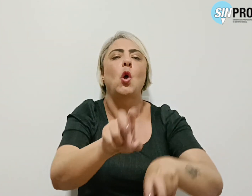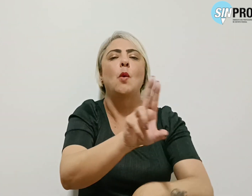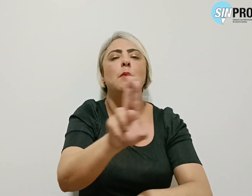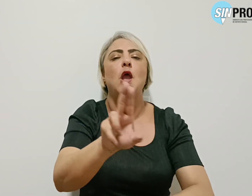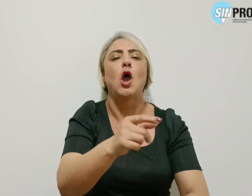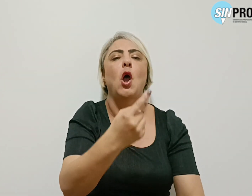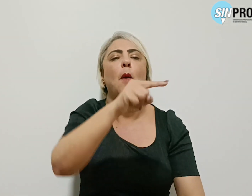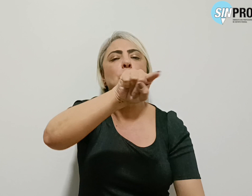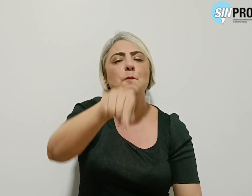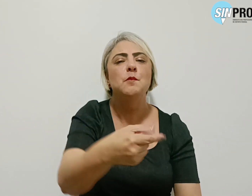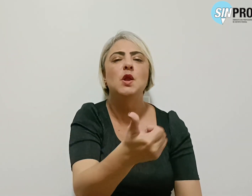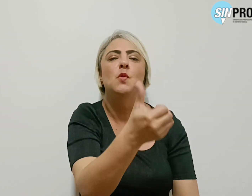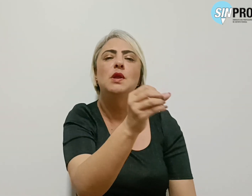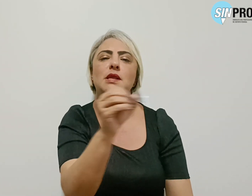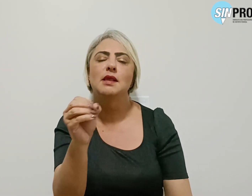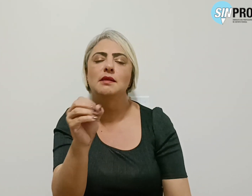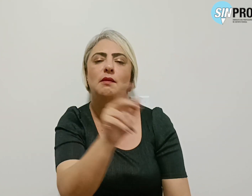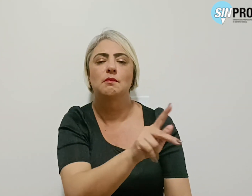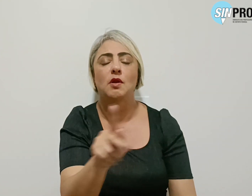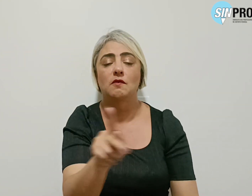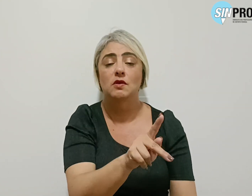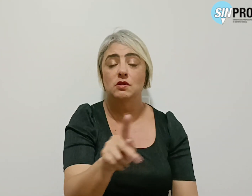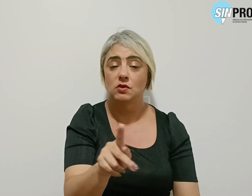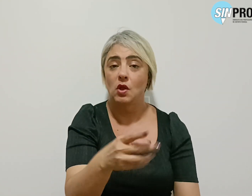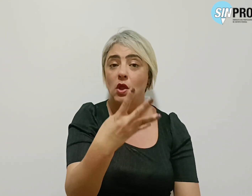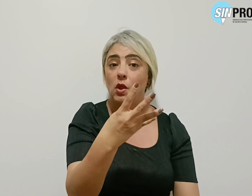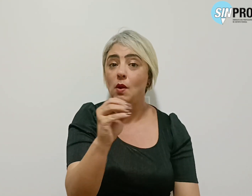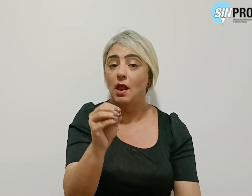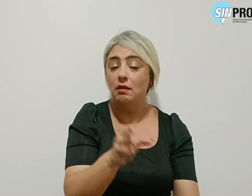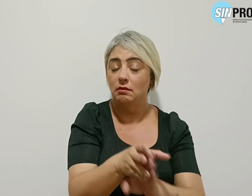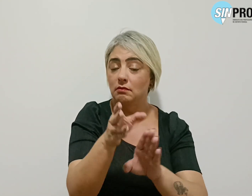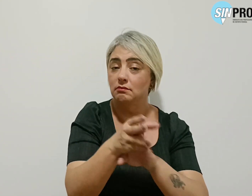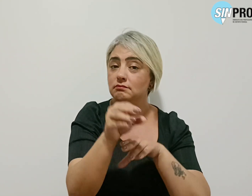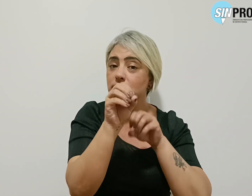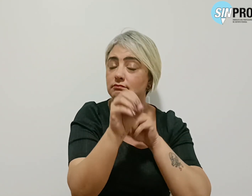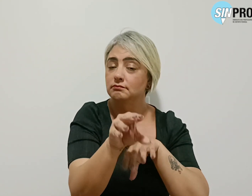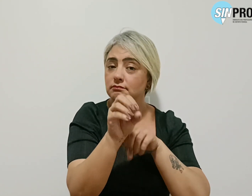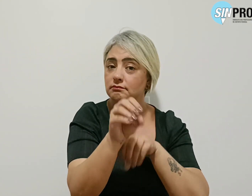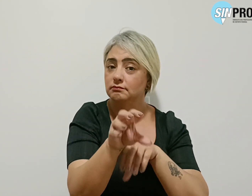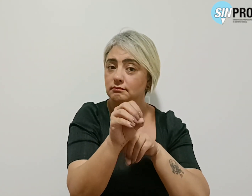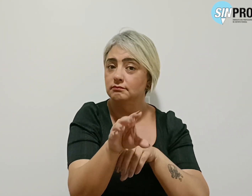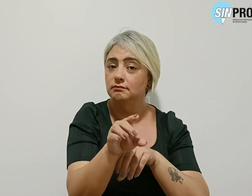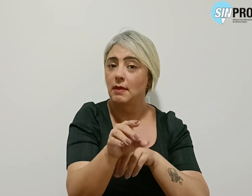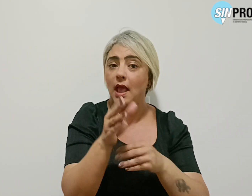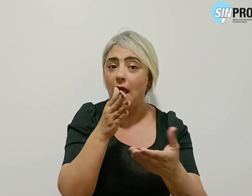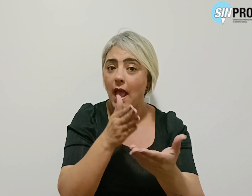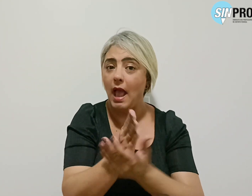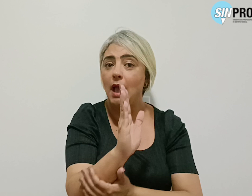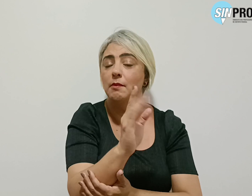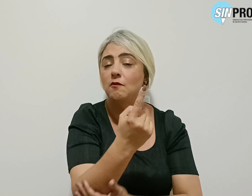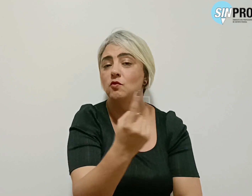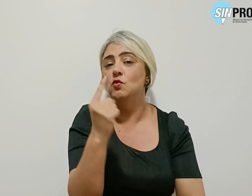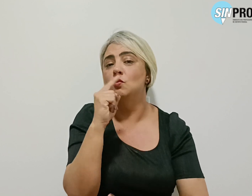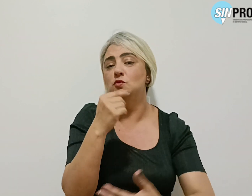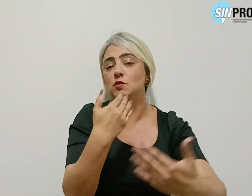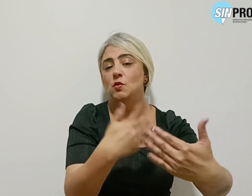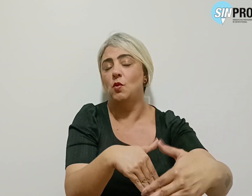.600 professores e 40 orientadores educacionais aprovados no último concurso do